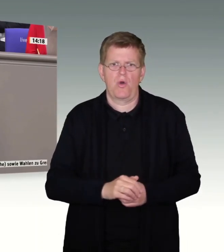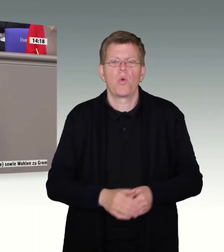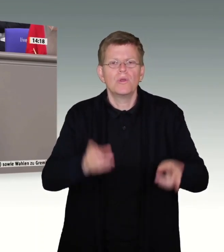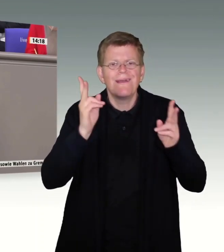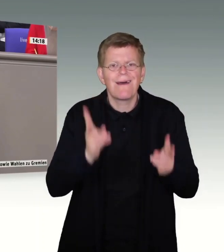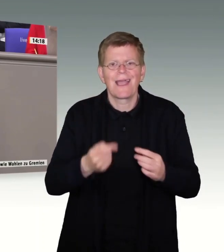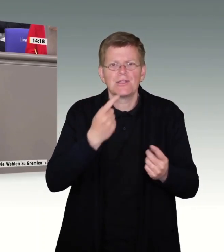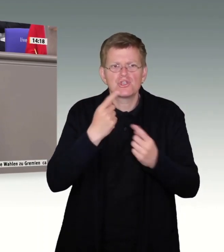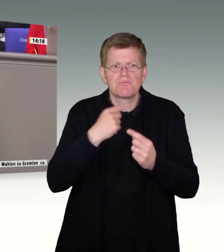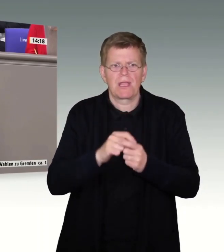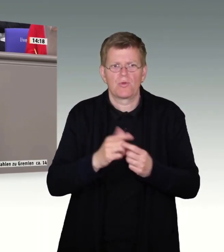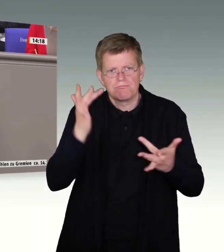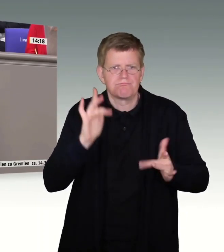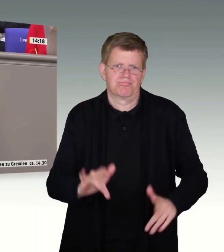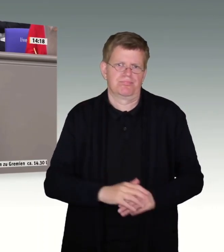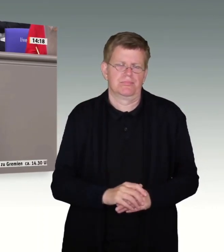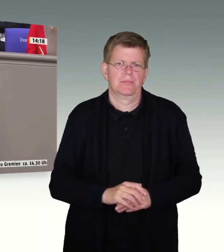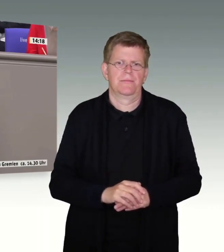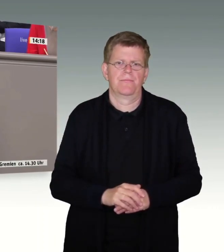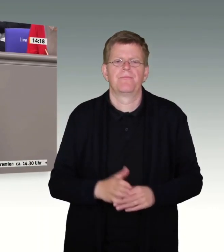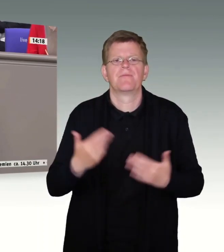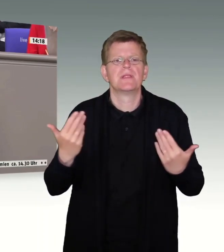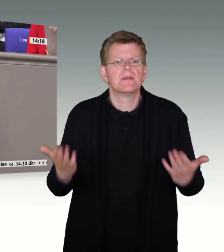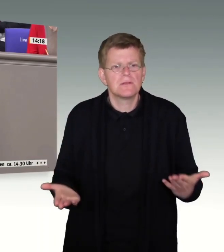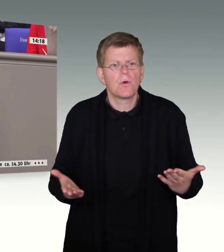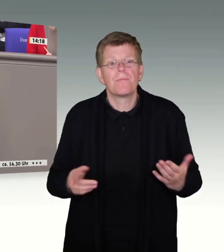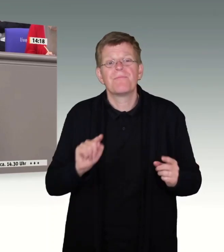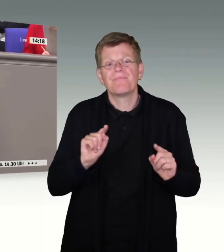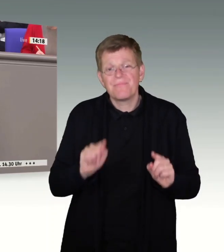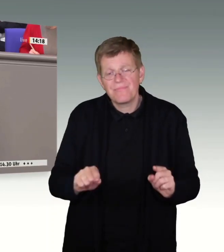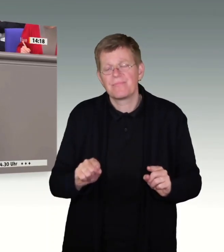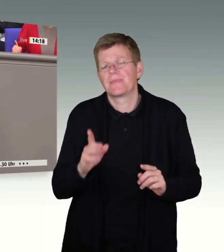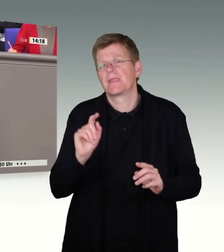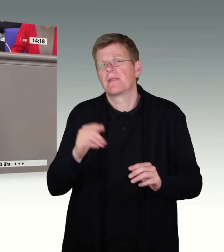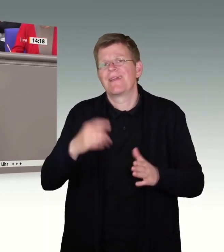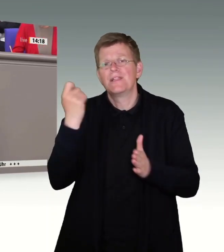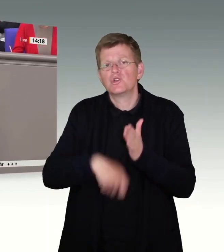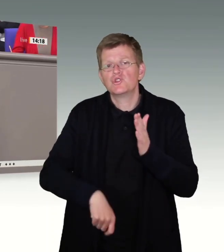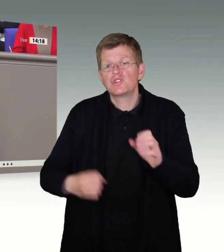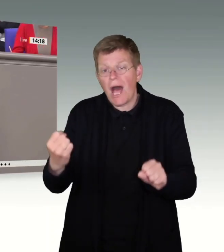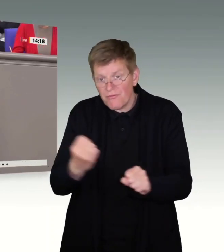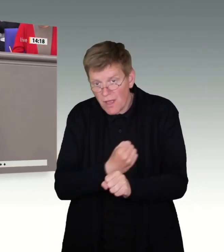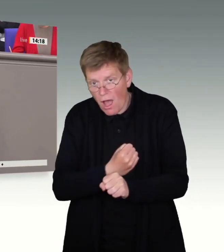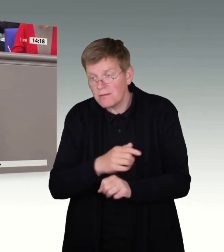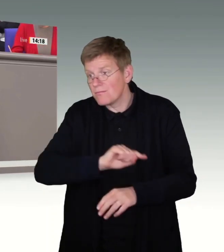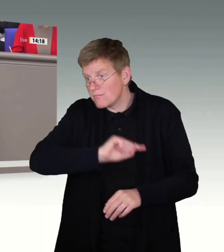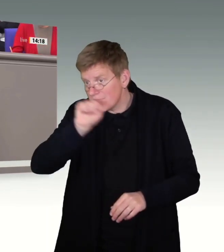geht Hand in Hand mit dem Abschluss von mehr Rückführungsabkommen, um das Ausreisen von Straftätern und Gefährdern auch umsetzen zu können. Der dazu